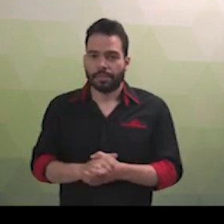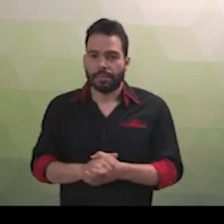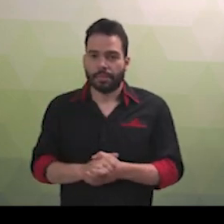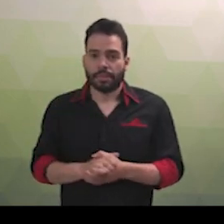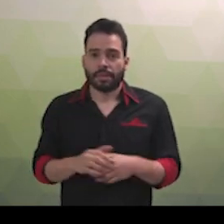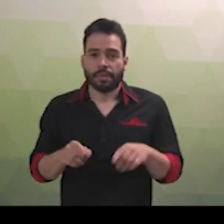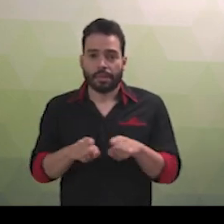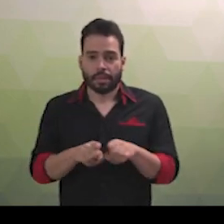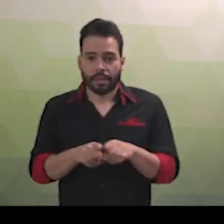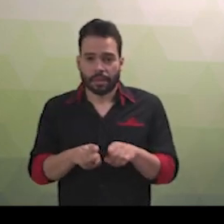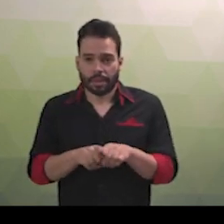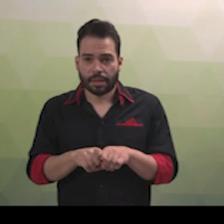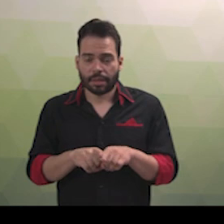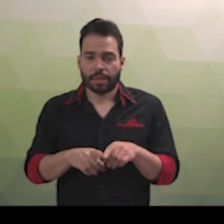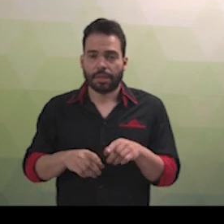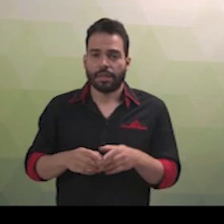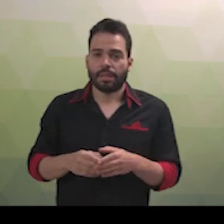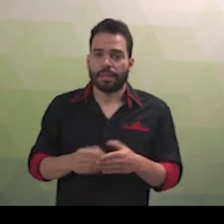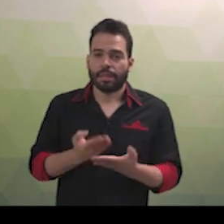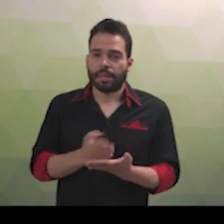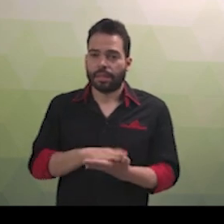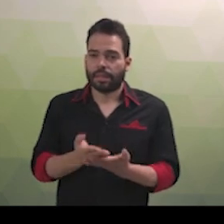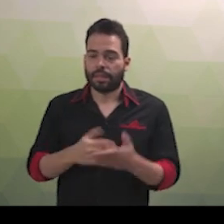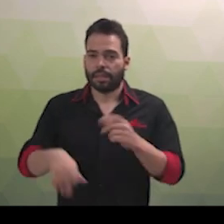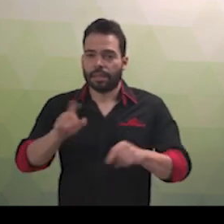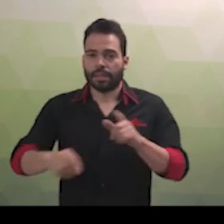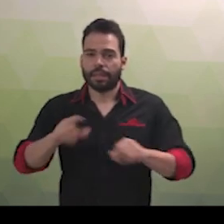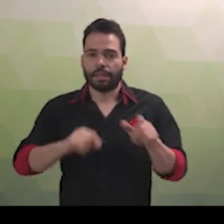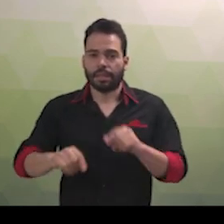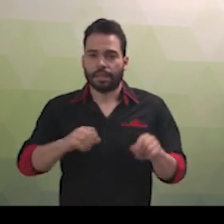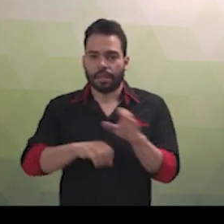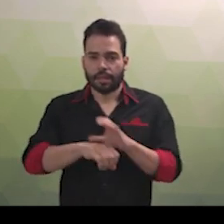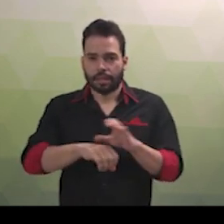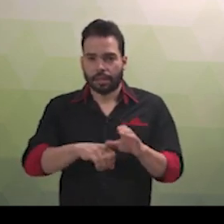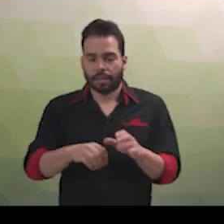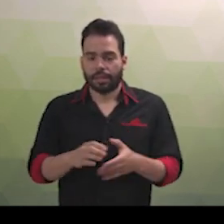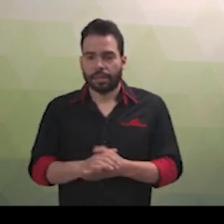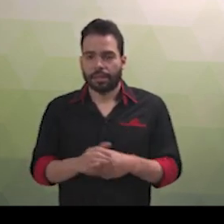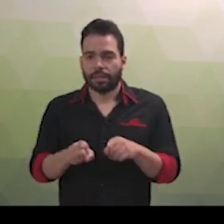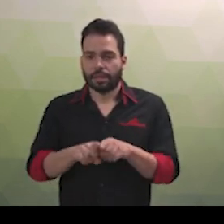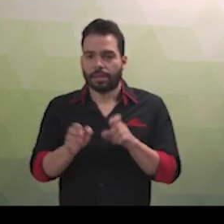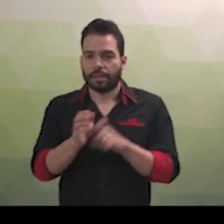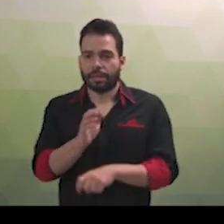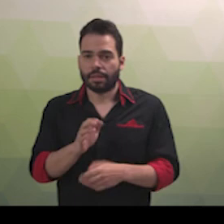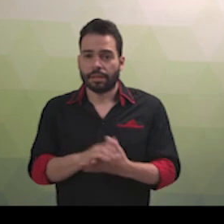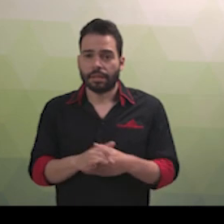apoio à acessibilidade aos servidores e às atividades fim das instituições de ensino e repartições